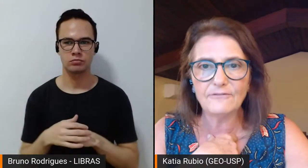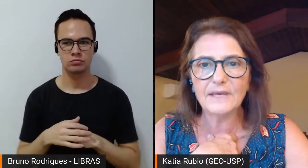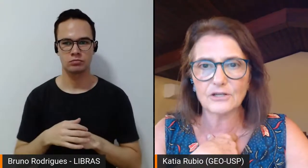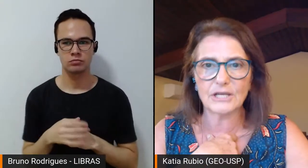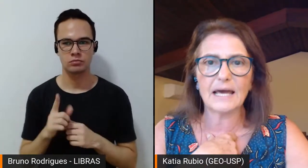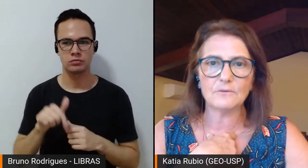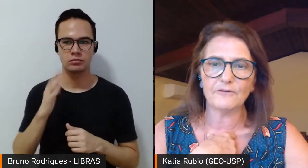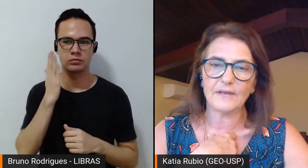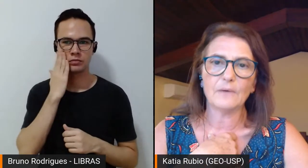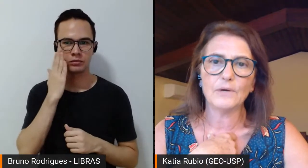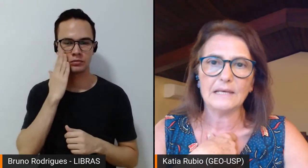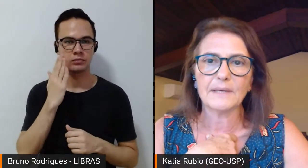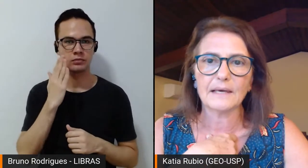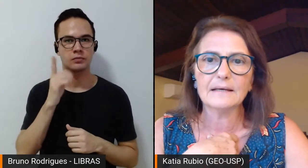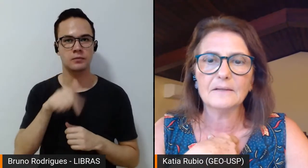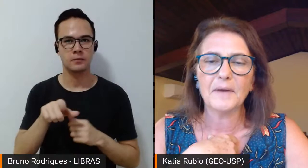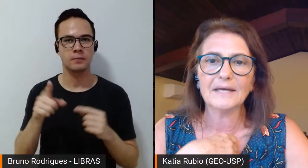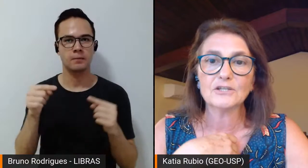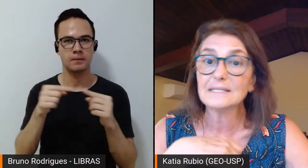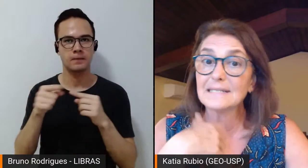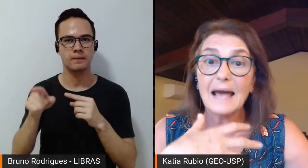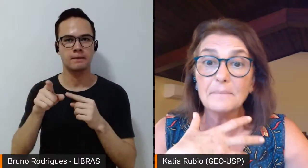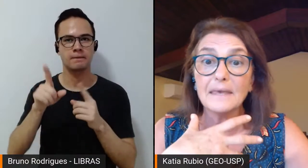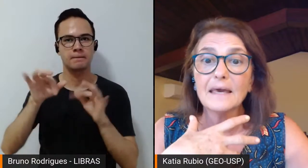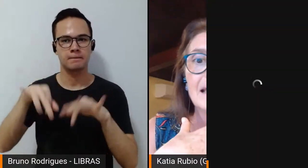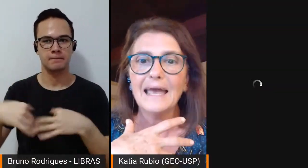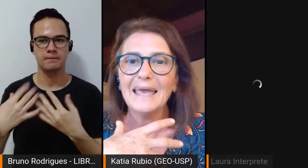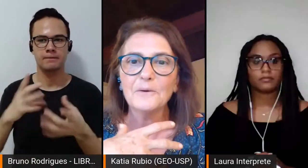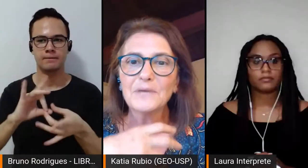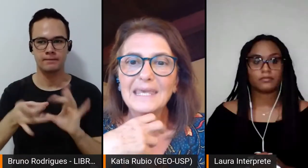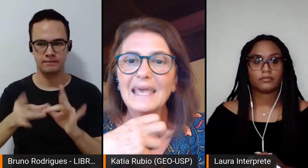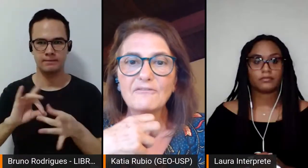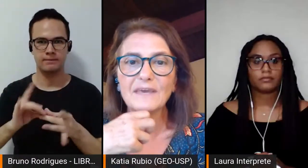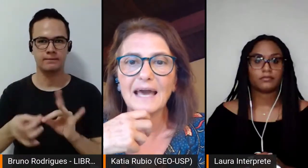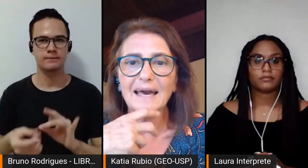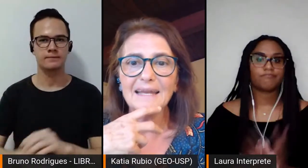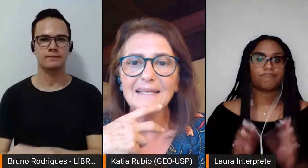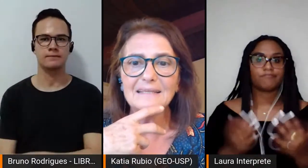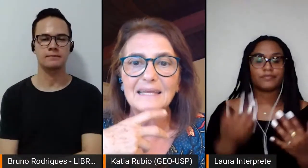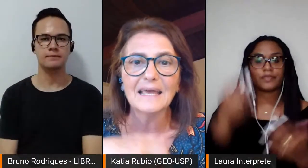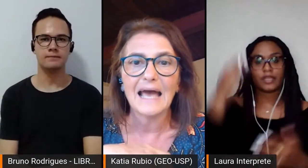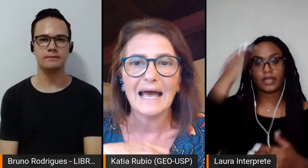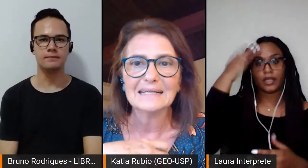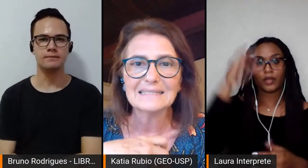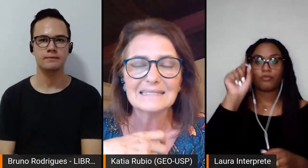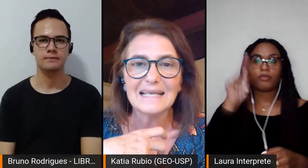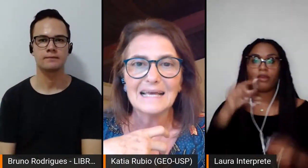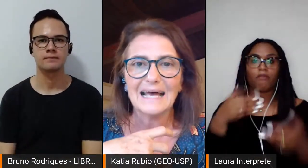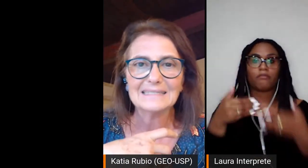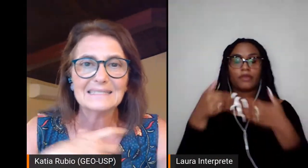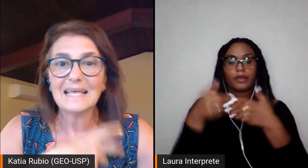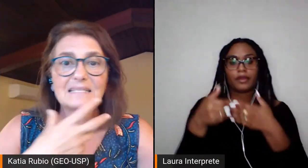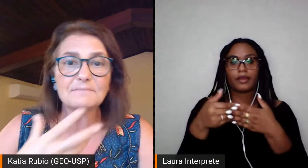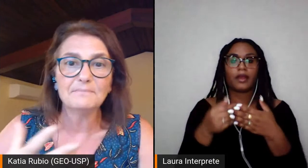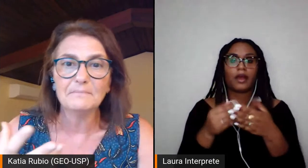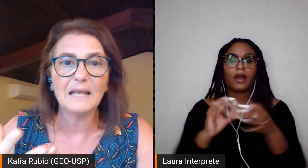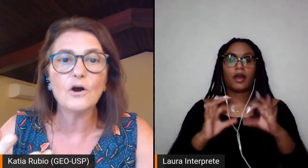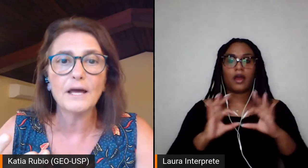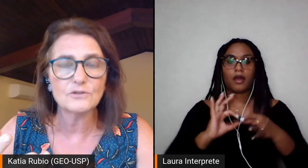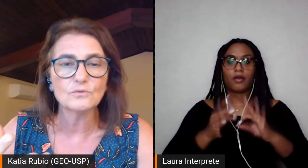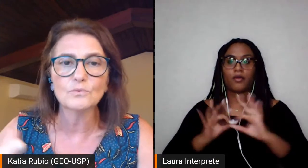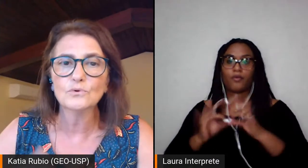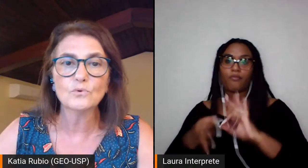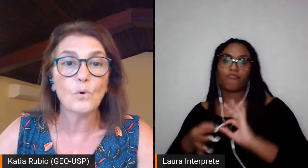o que significa chegar numa final olímpica, não é? A gente sabe o que é ficar entre as seis